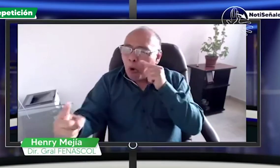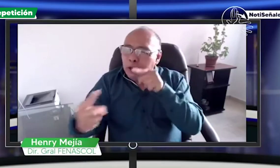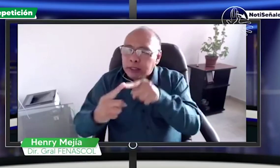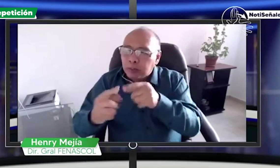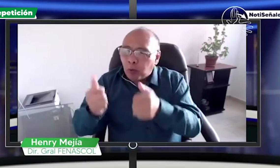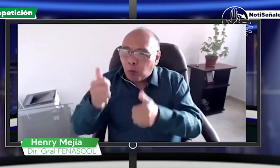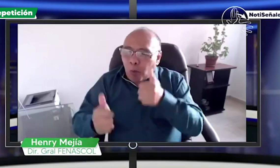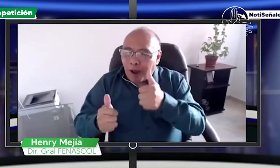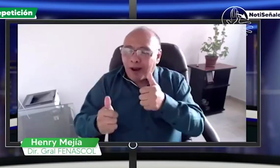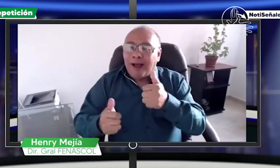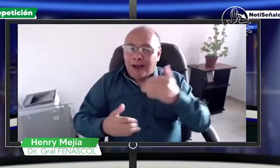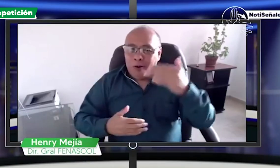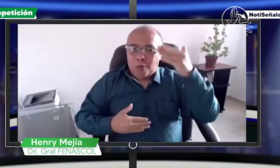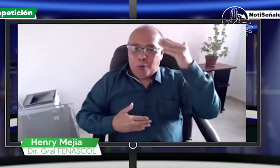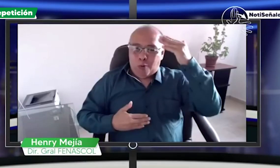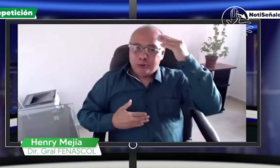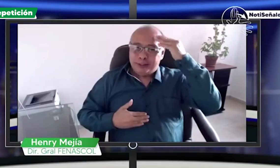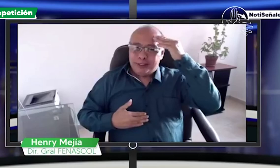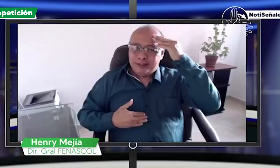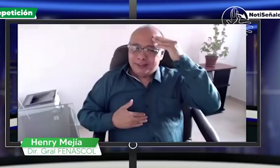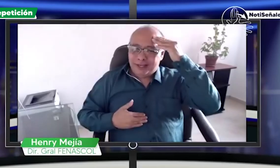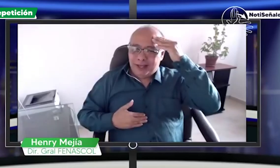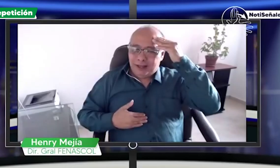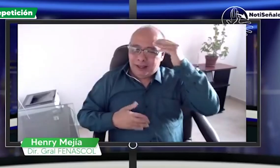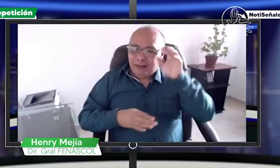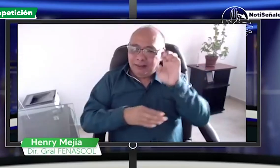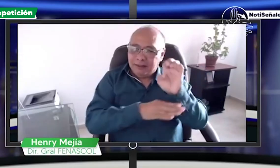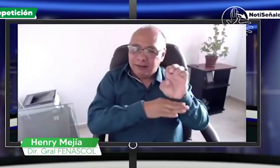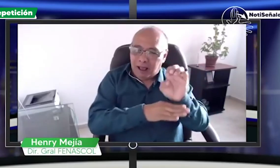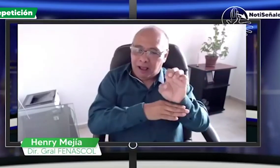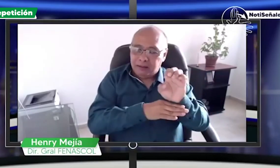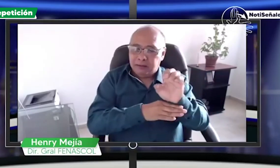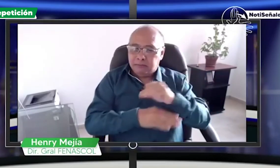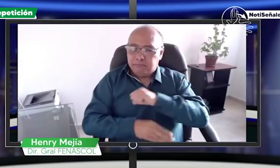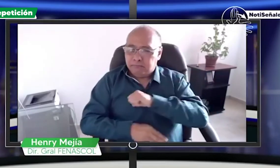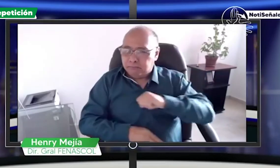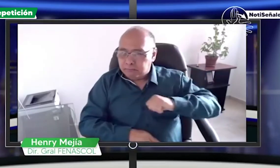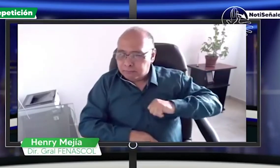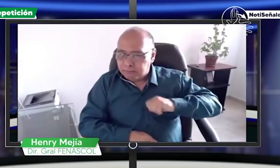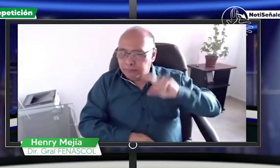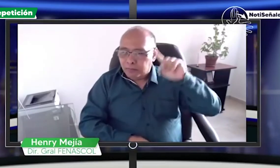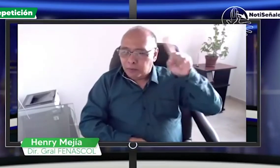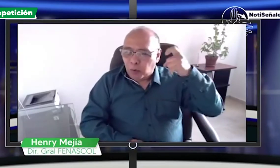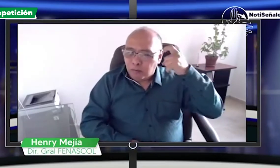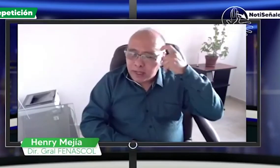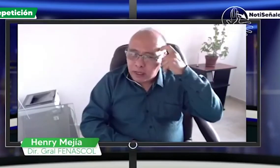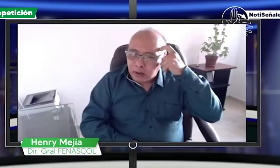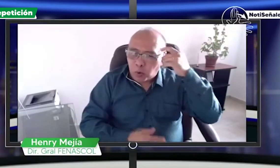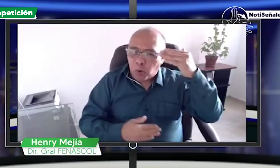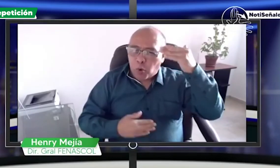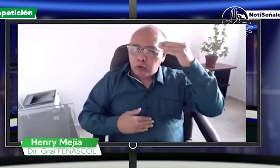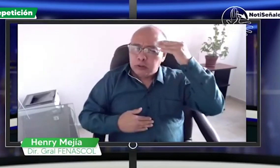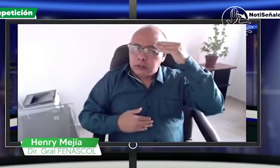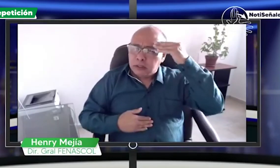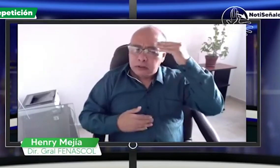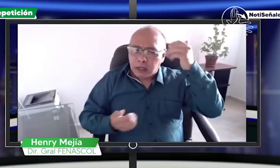asociativo nos encontramos haciendo esta incidencia para que exista una toma de conciencia de parte de entidades tanto